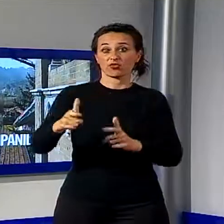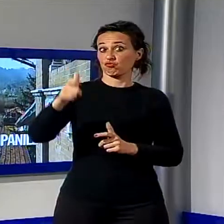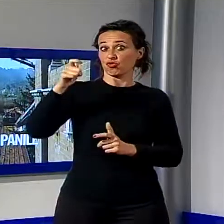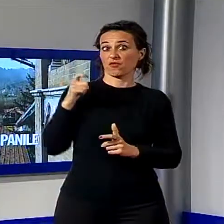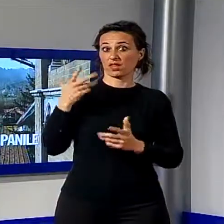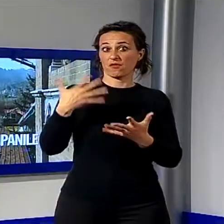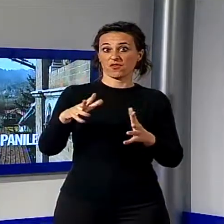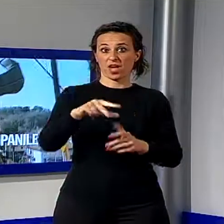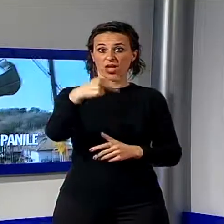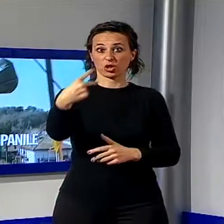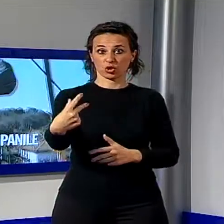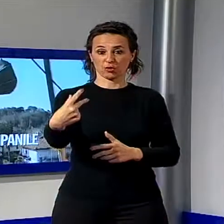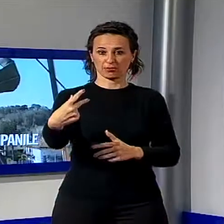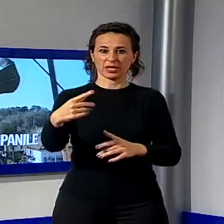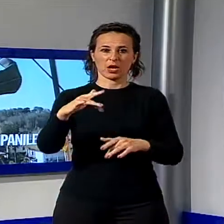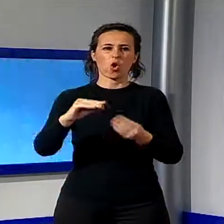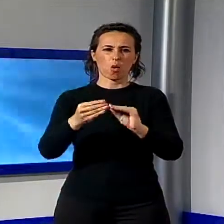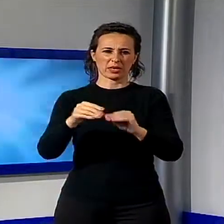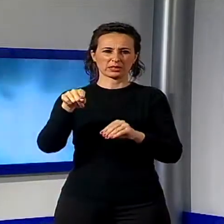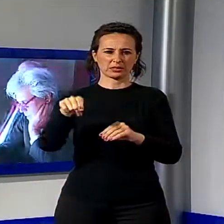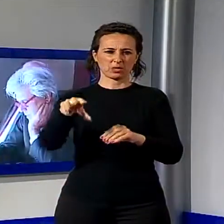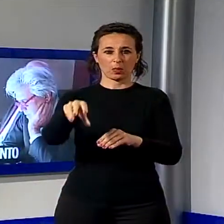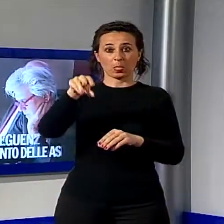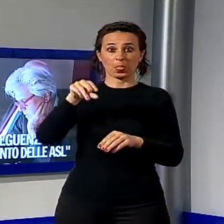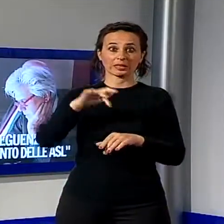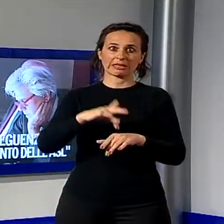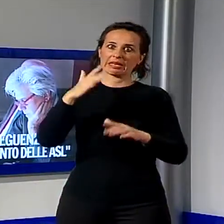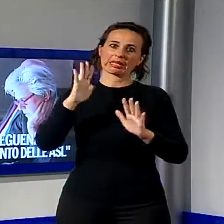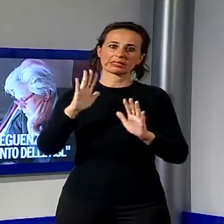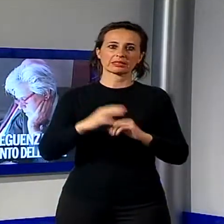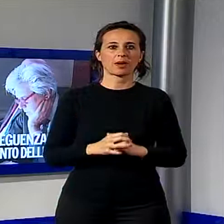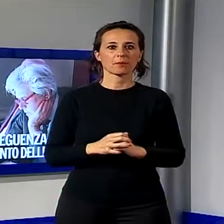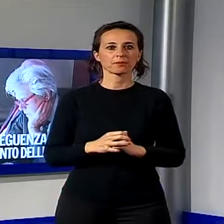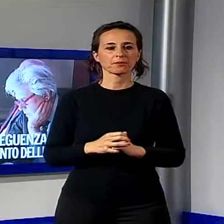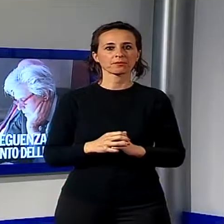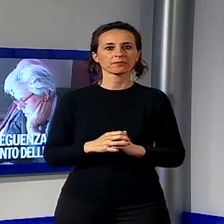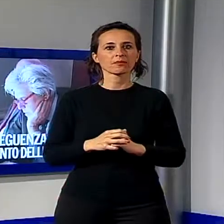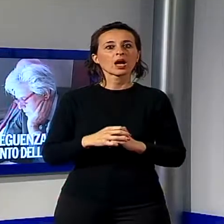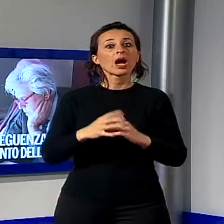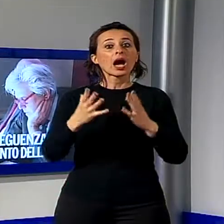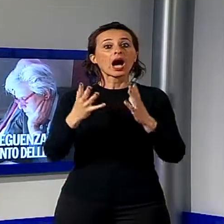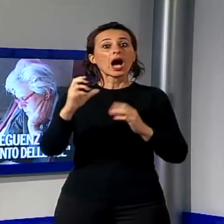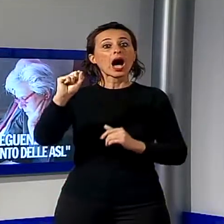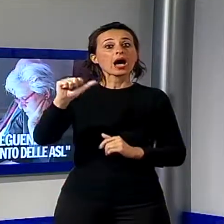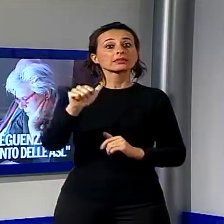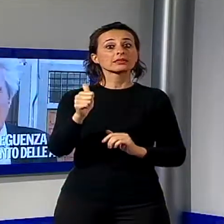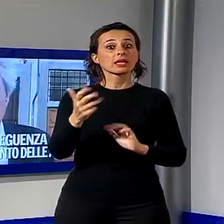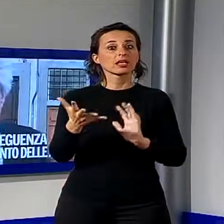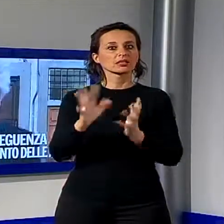operazione a Camaioli. Nessuna conseguenza con l'accorpamento delle ASL, l'assessore regionale alla salute